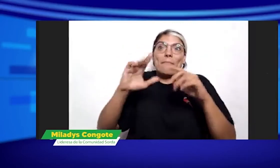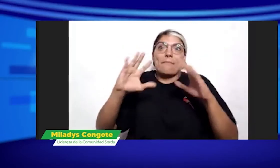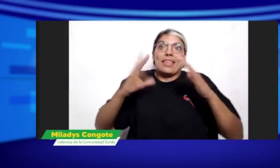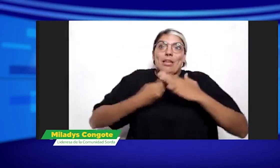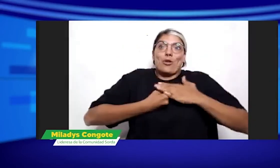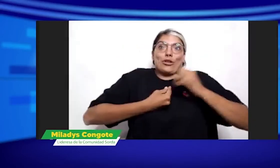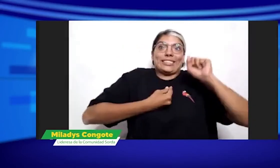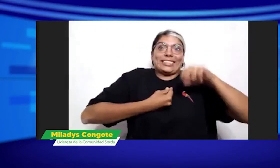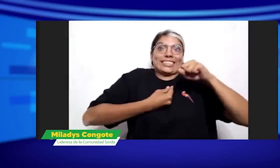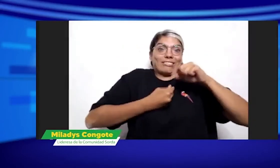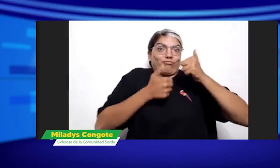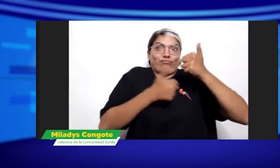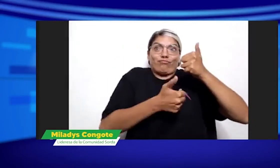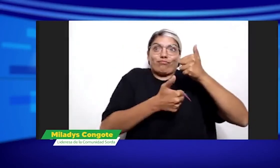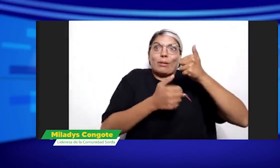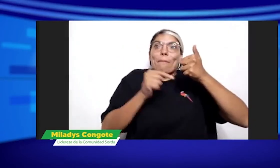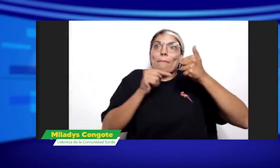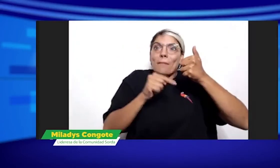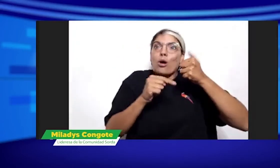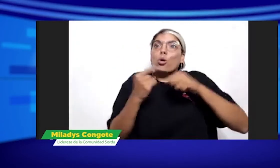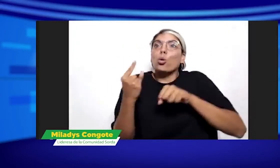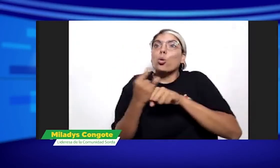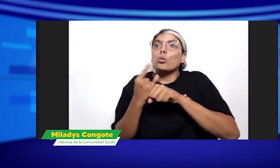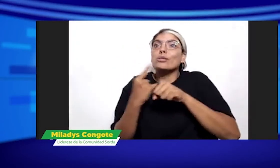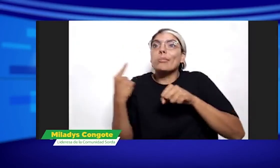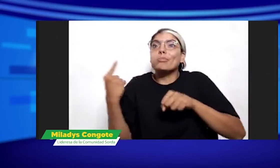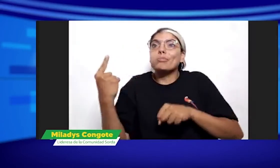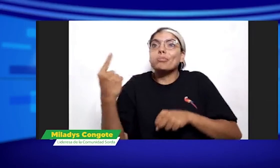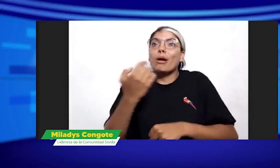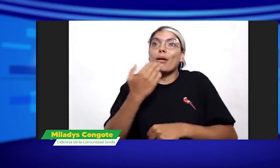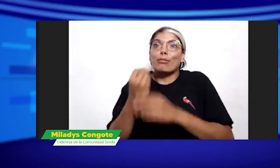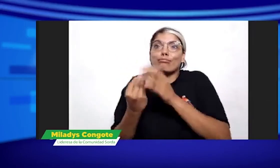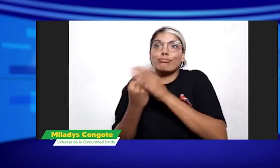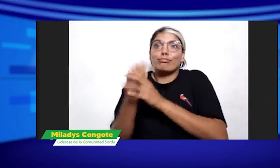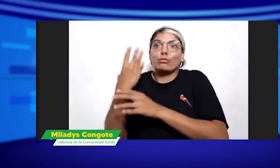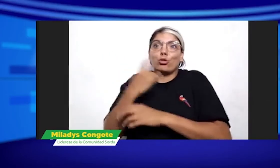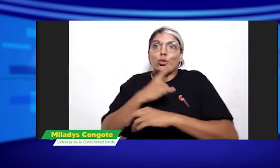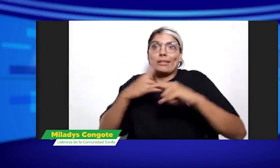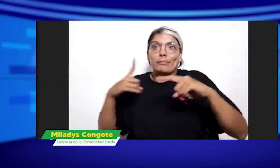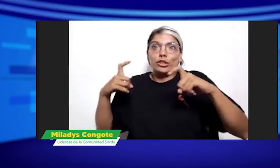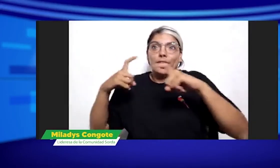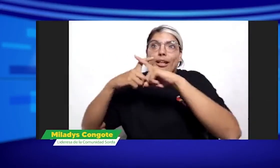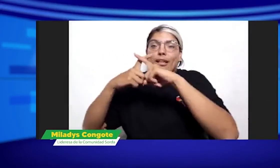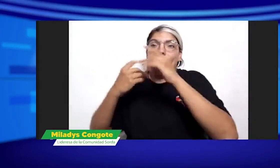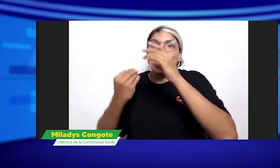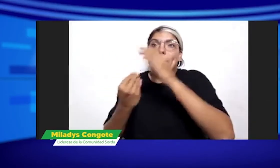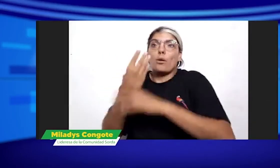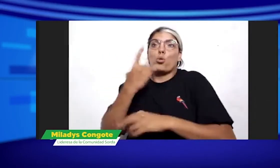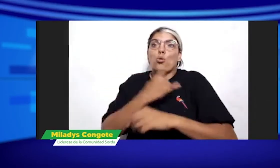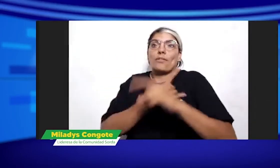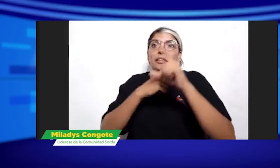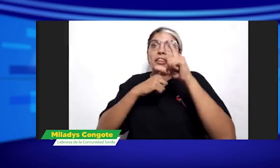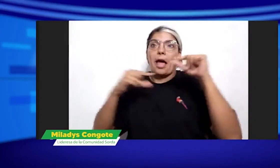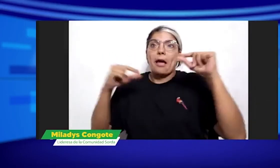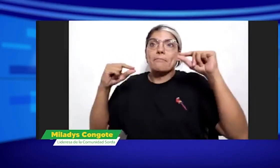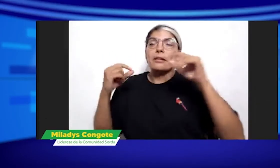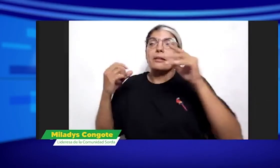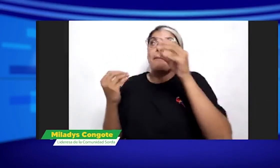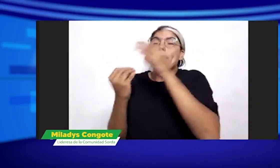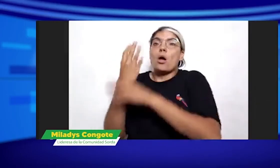si la lengua es nuestro patrimonio pero el uso por ejemplo los nuevos programas que están